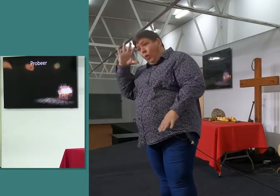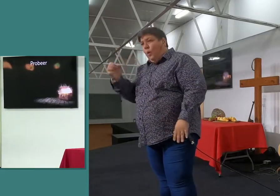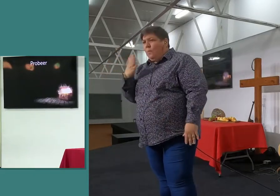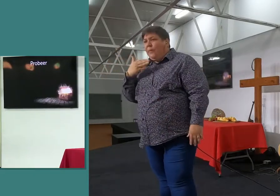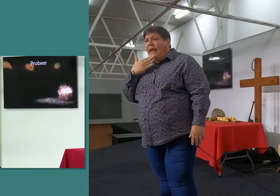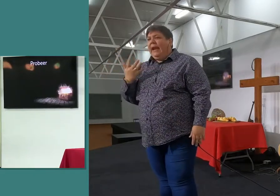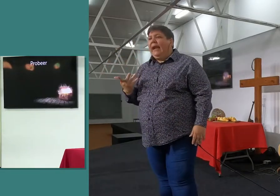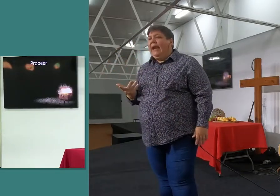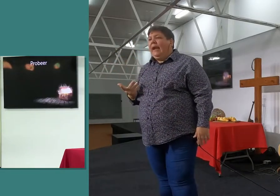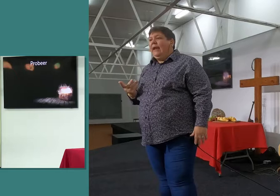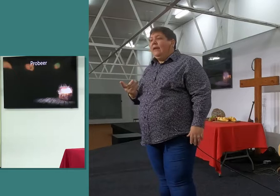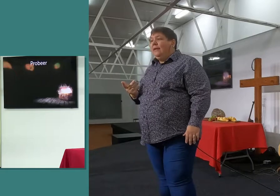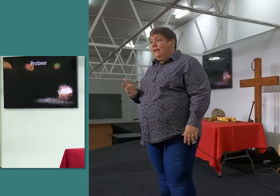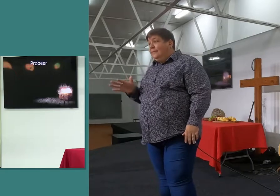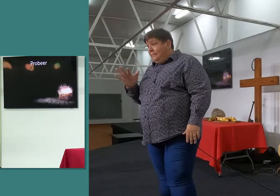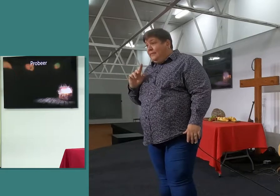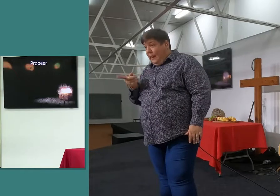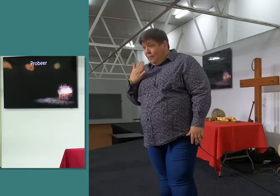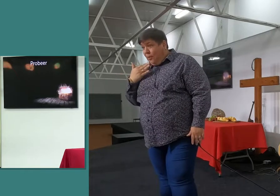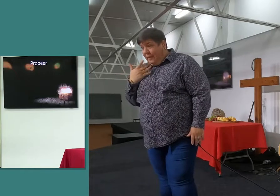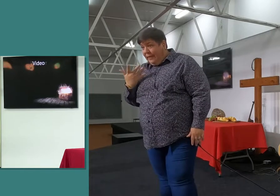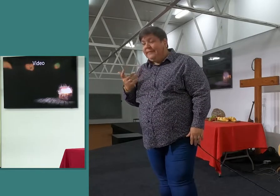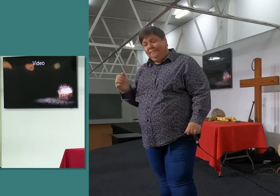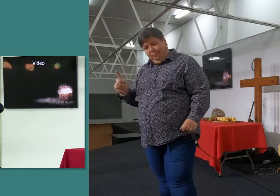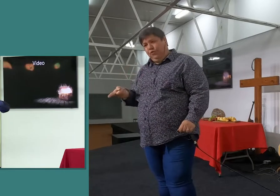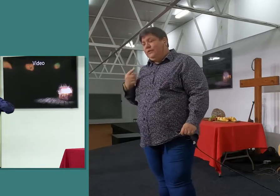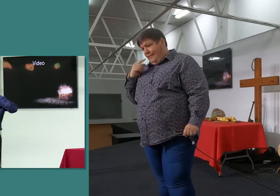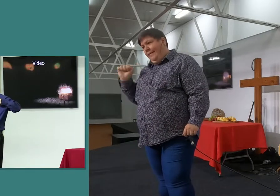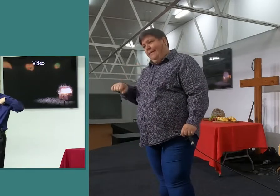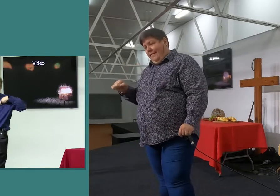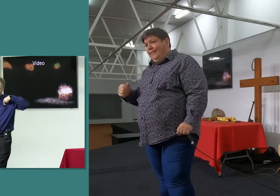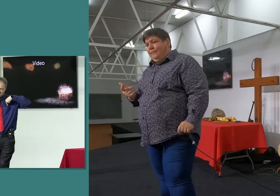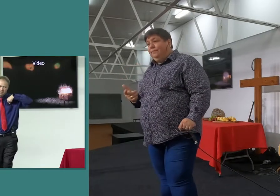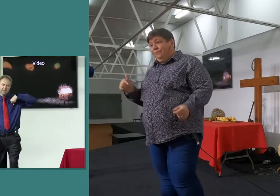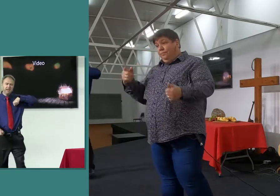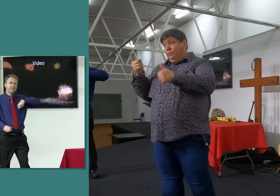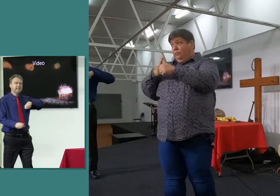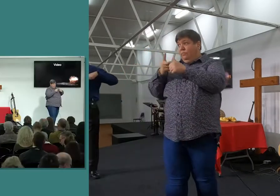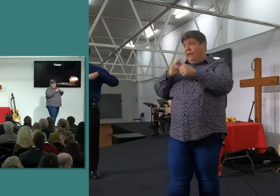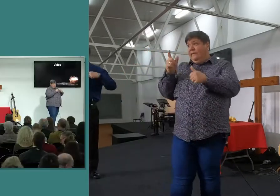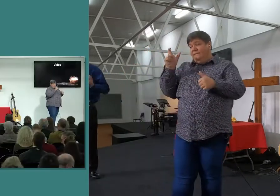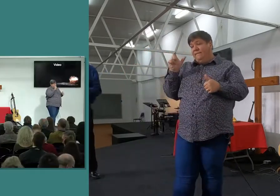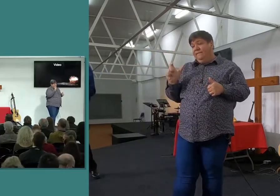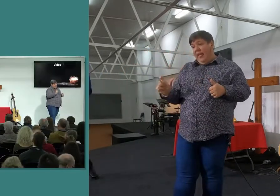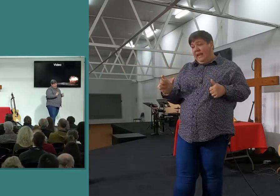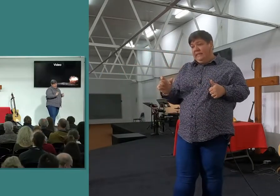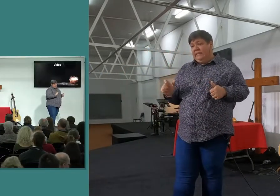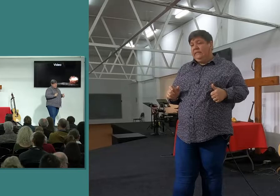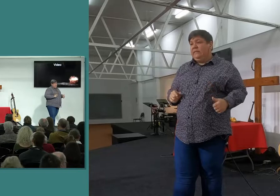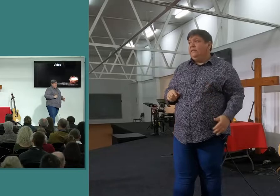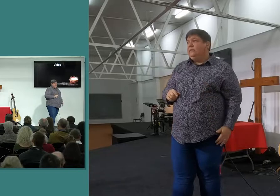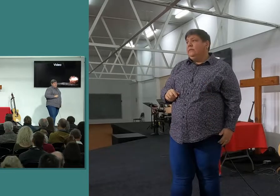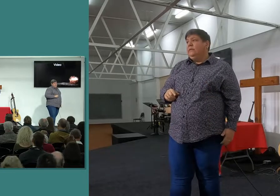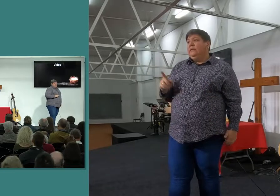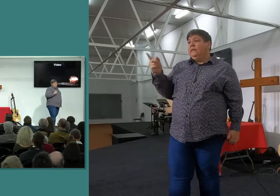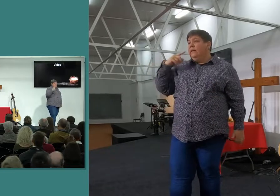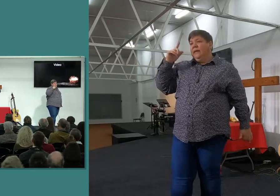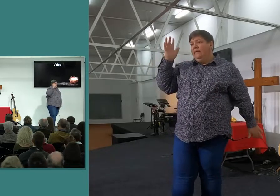sal probeer, sê, hmm, ok, so ons begin vandag, by die eerste vers, nou, wat ek gaan doen is, Rian weer het net nog nie, so dis hoe ek vir Rian goed